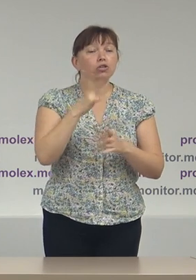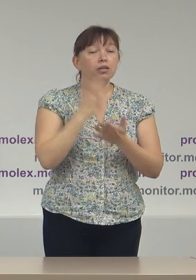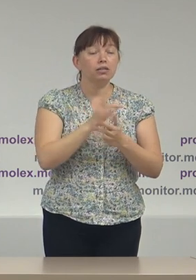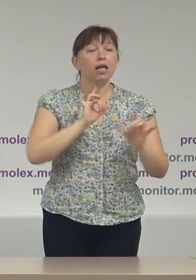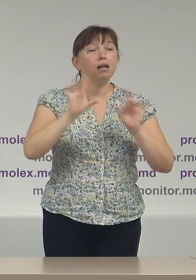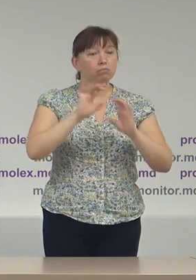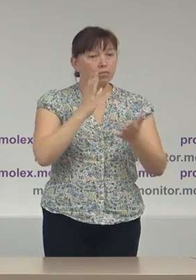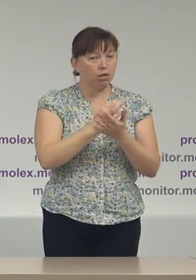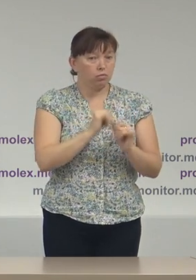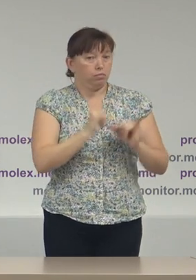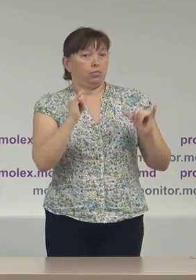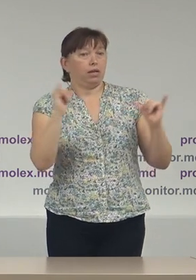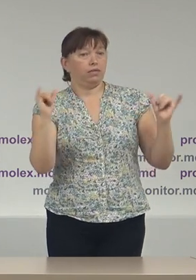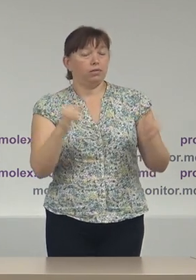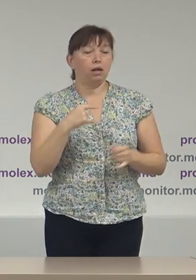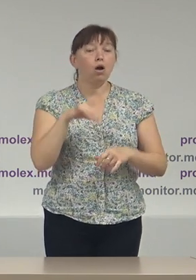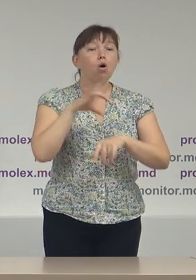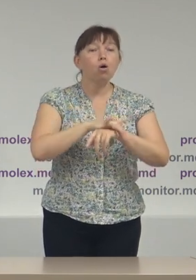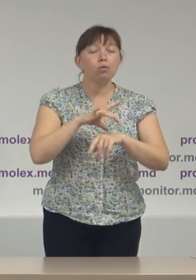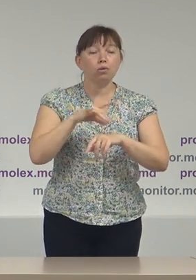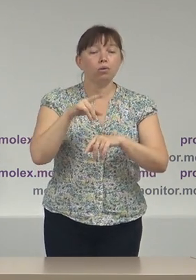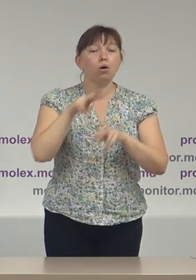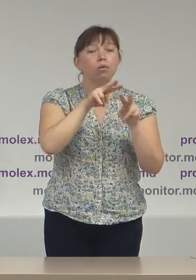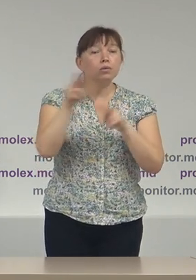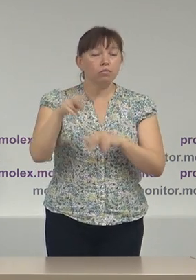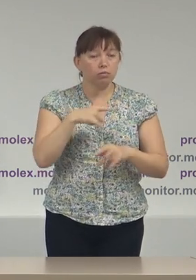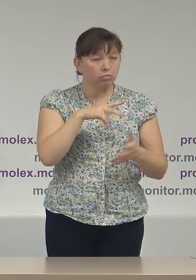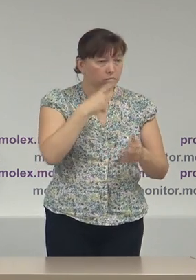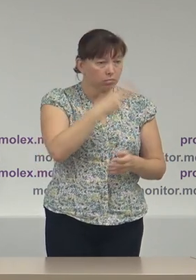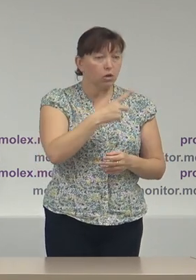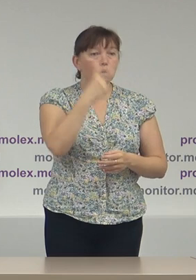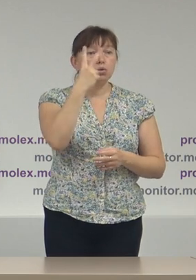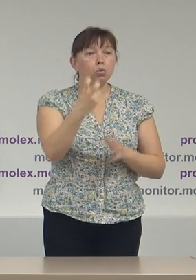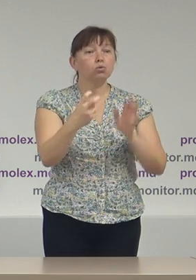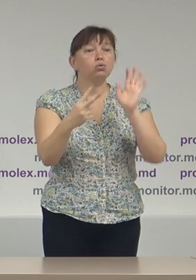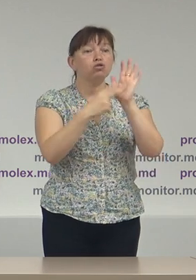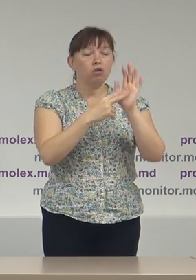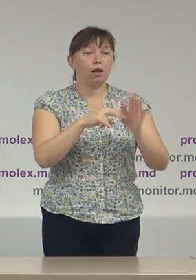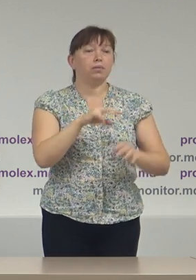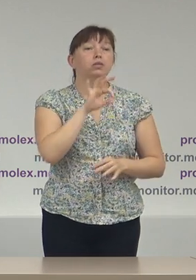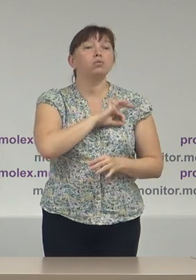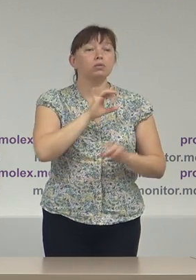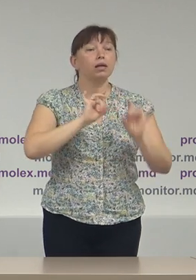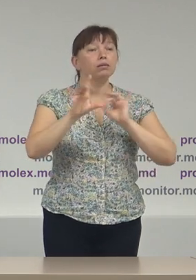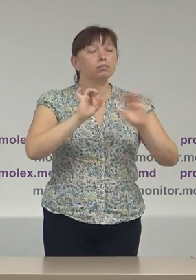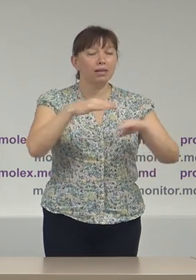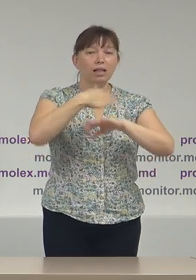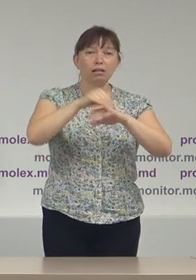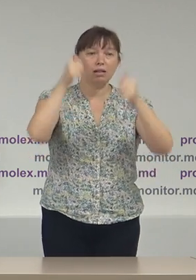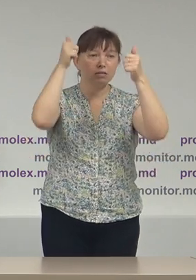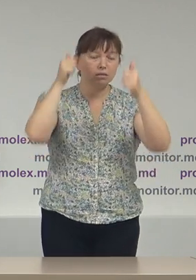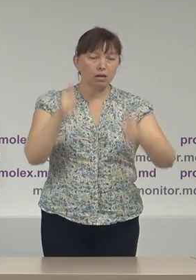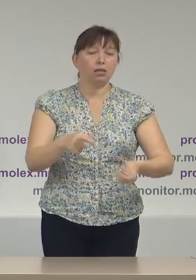activizare observatorii noștri raportând cel puțin 207 cazuri de utilizare a publicității stradale